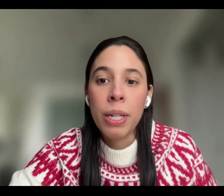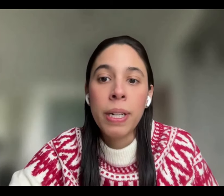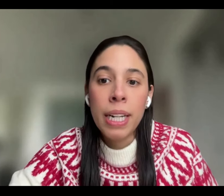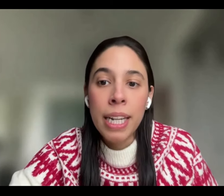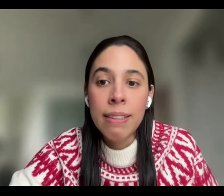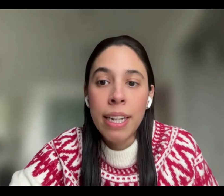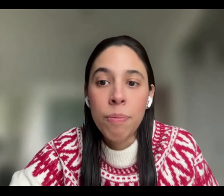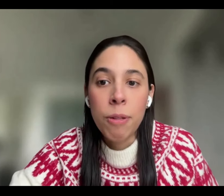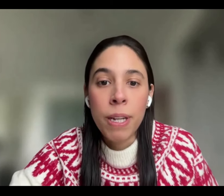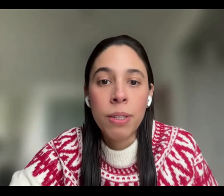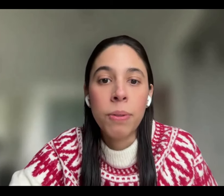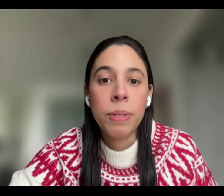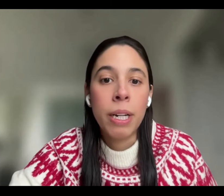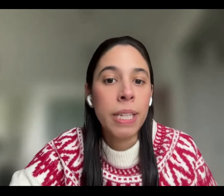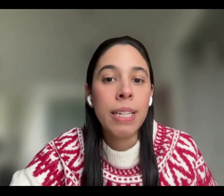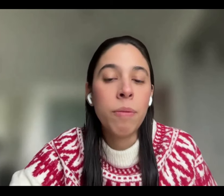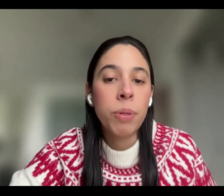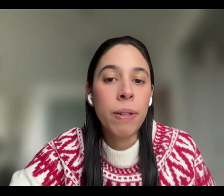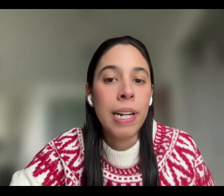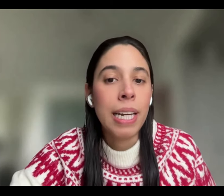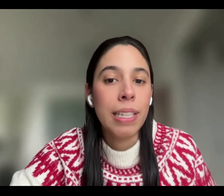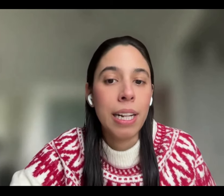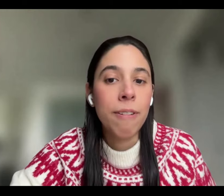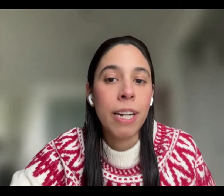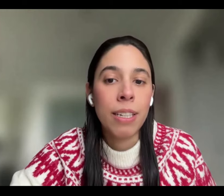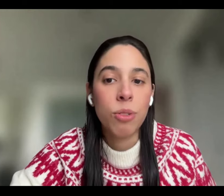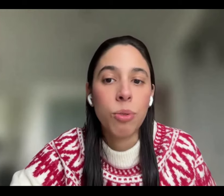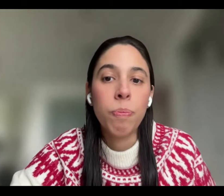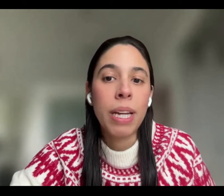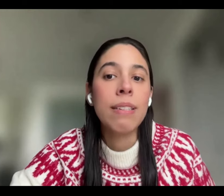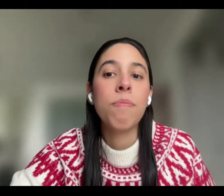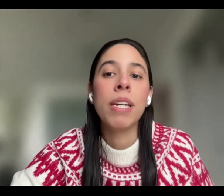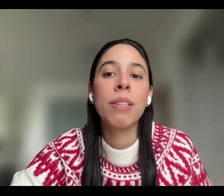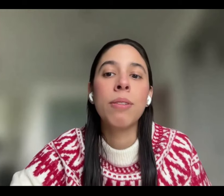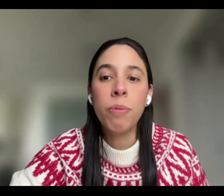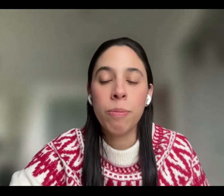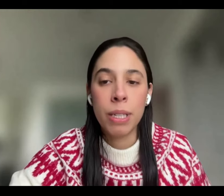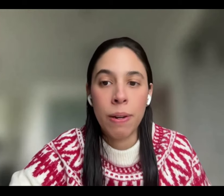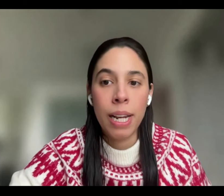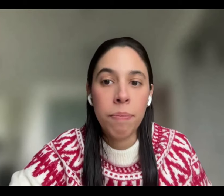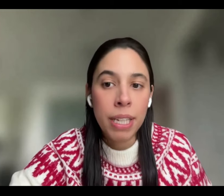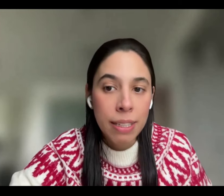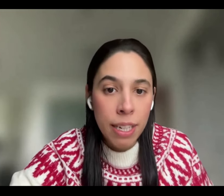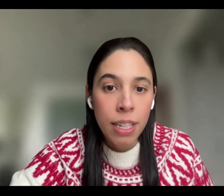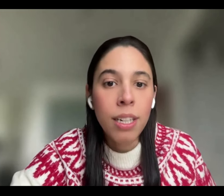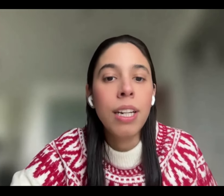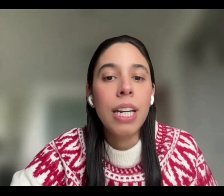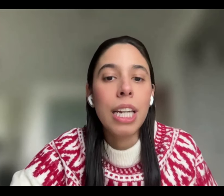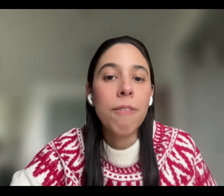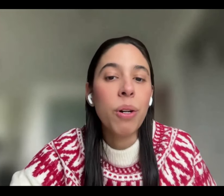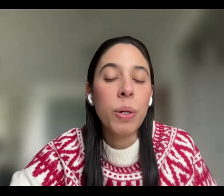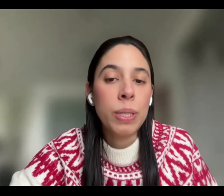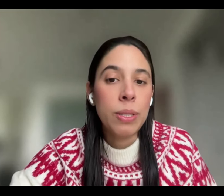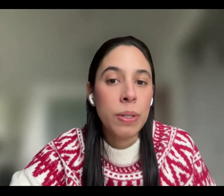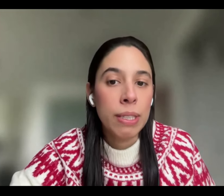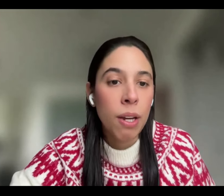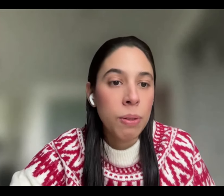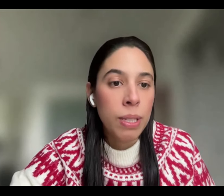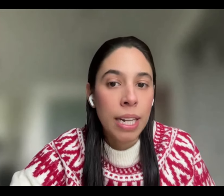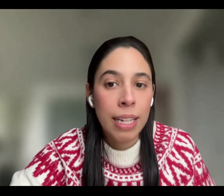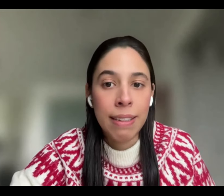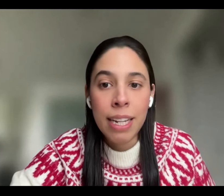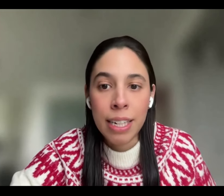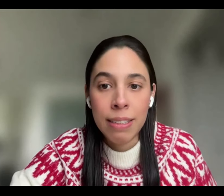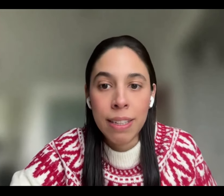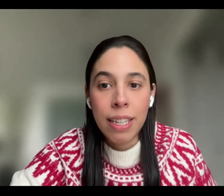Afirmó que no quería seguir viviendo una vida sin posibilidad de aliviar sus padecimientos por medio de la medicina y bajo condiciones